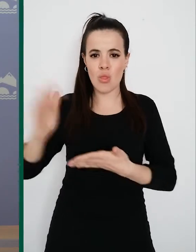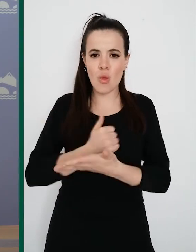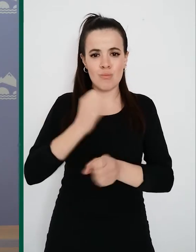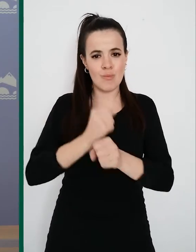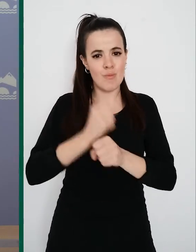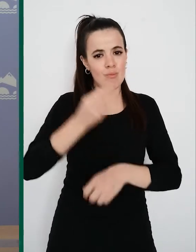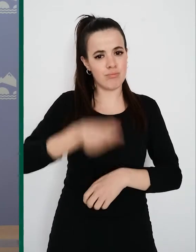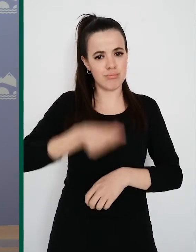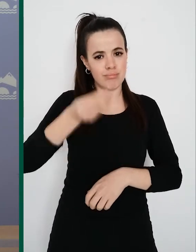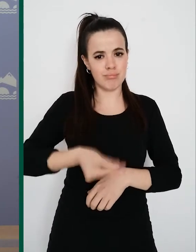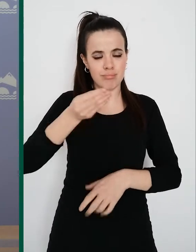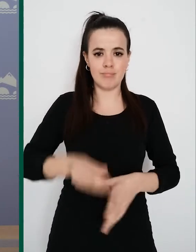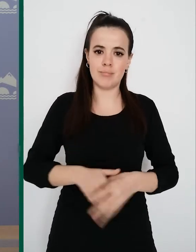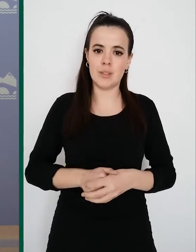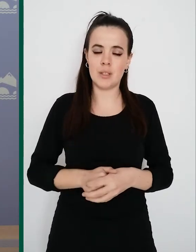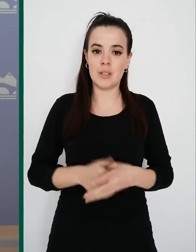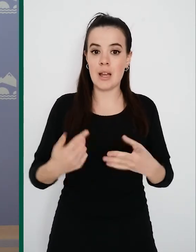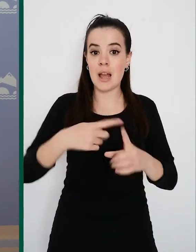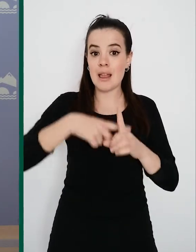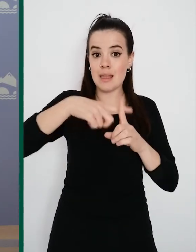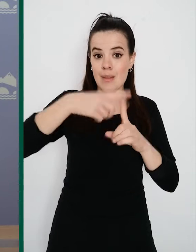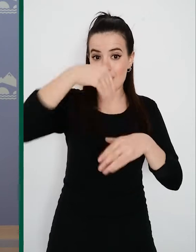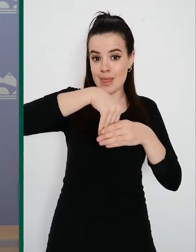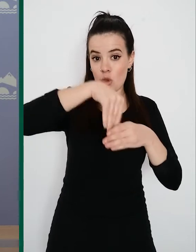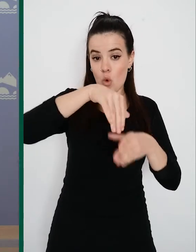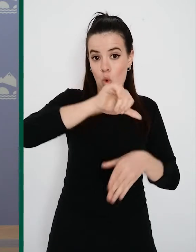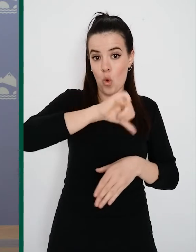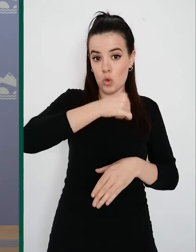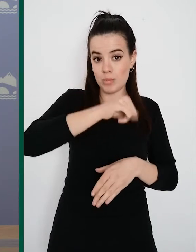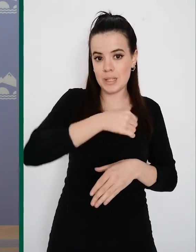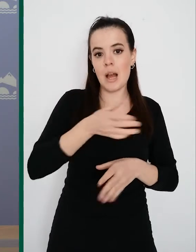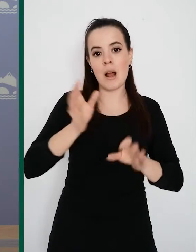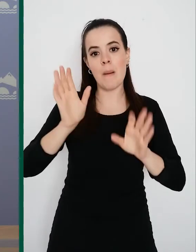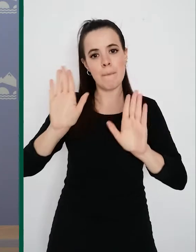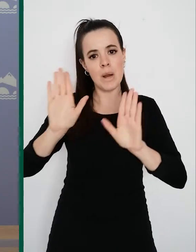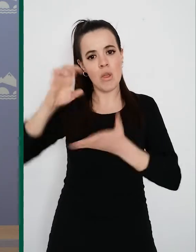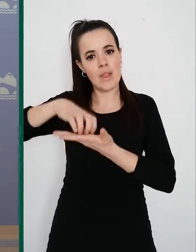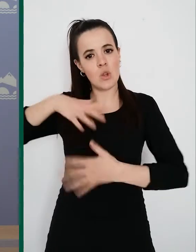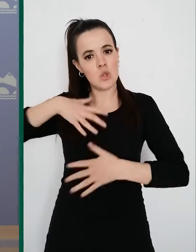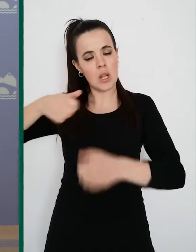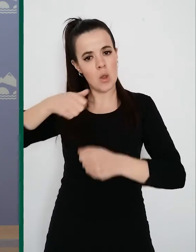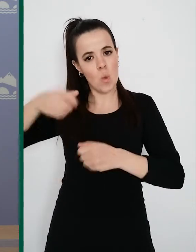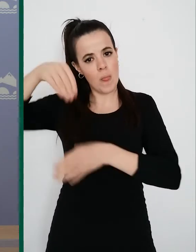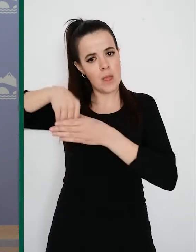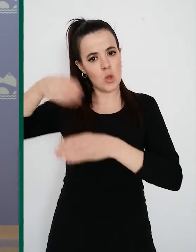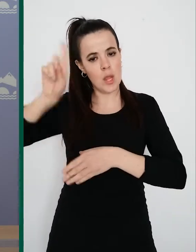sistema, tanto a nivel hospitalario como a nivel de la atención primaria. Por eso, quiero siempre